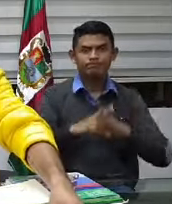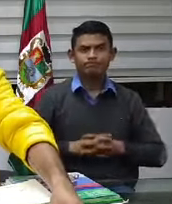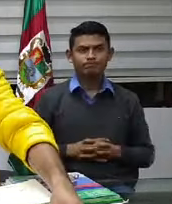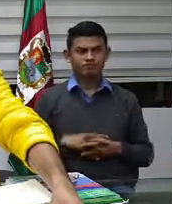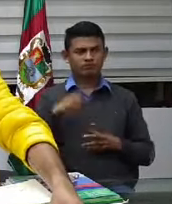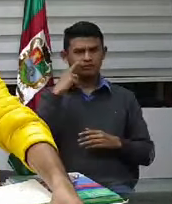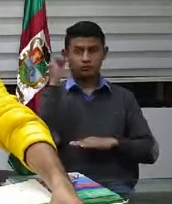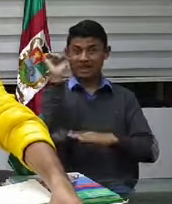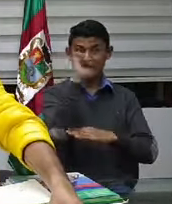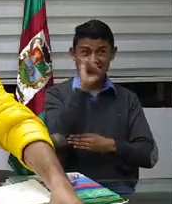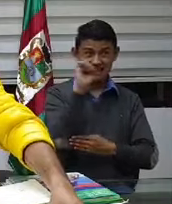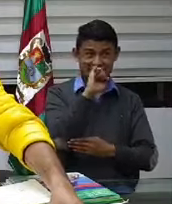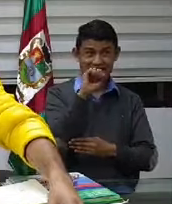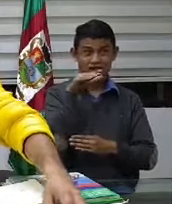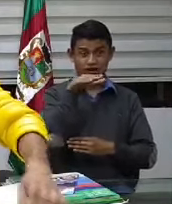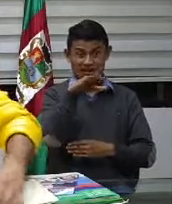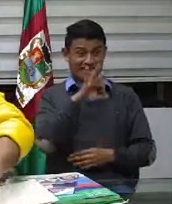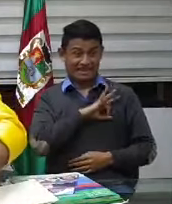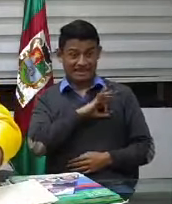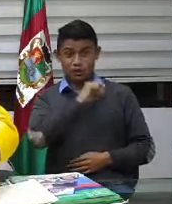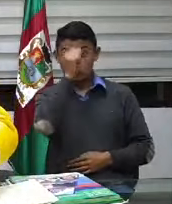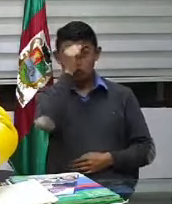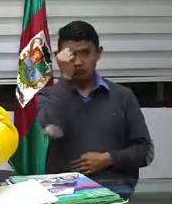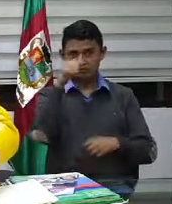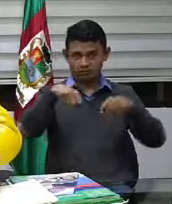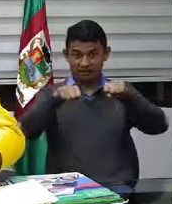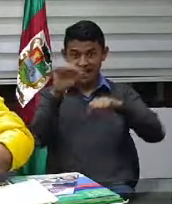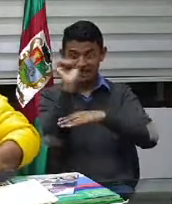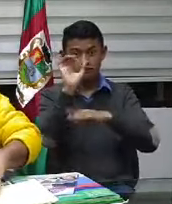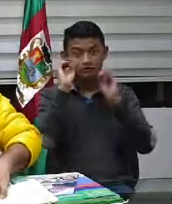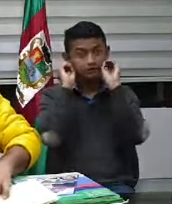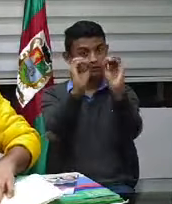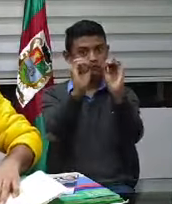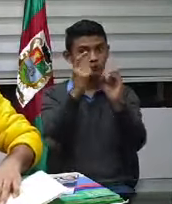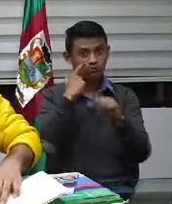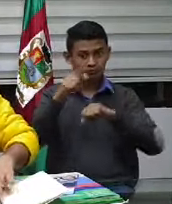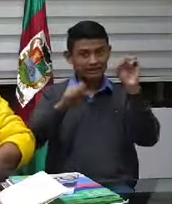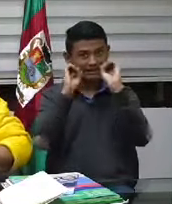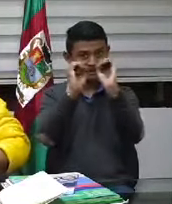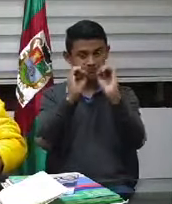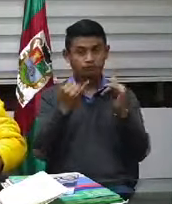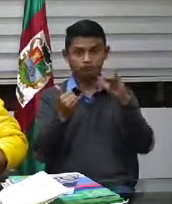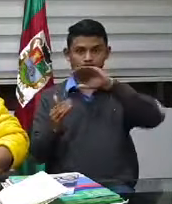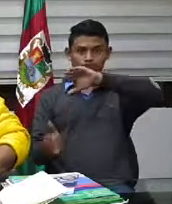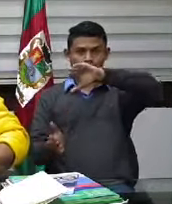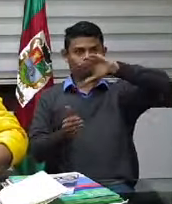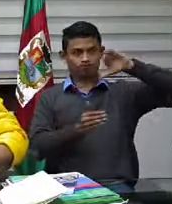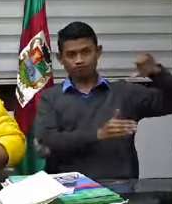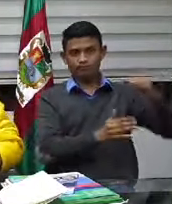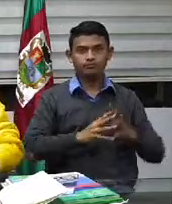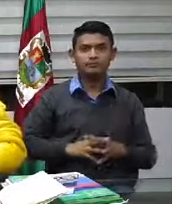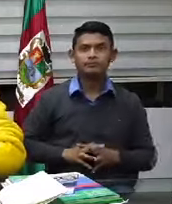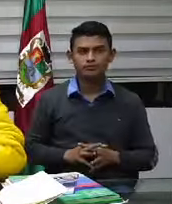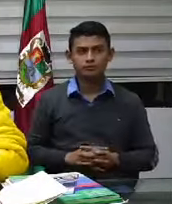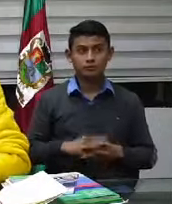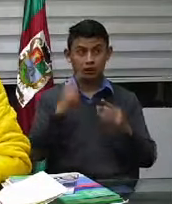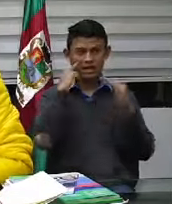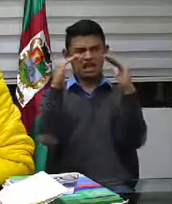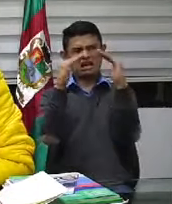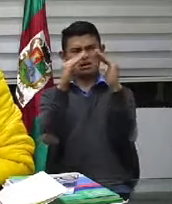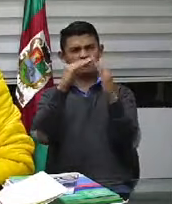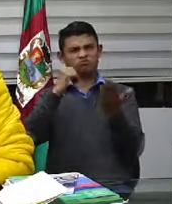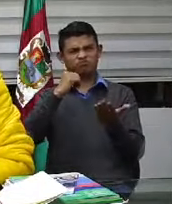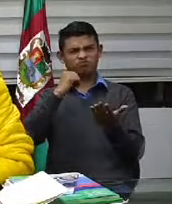día de no ruedas y pico y cédula ¿toque de queda? Desde las 0-0 horas de